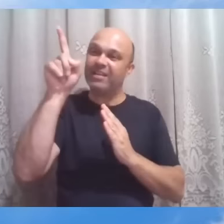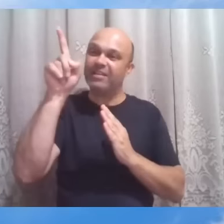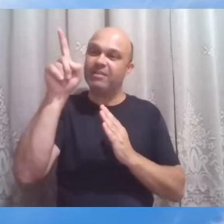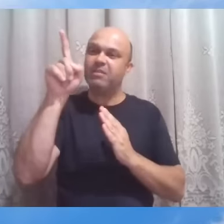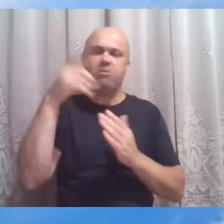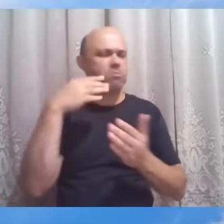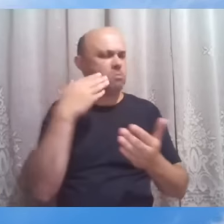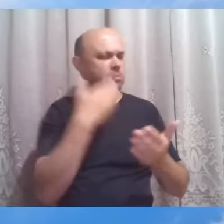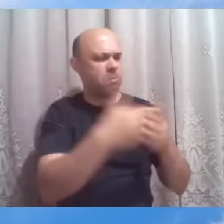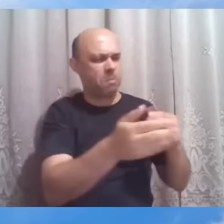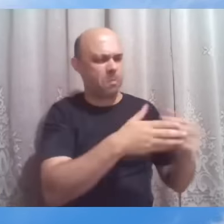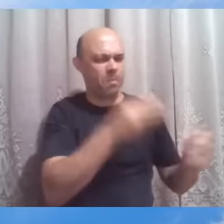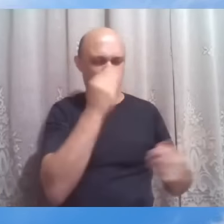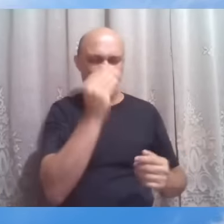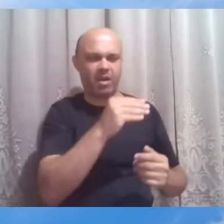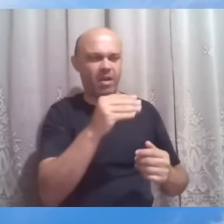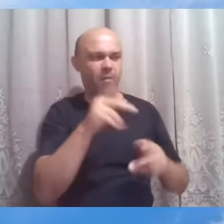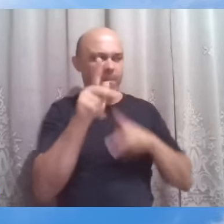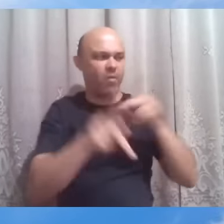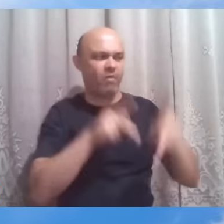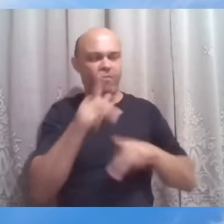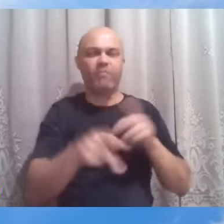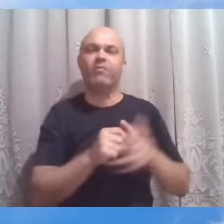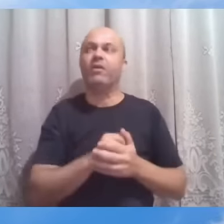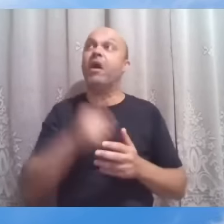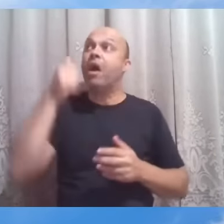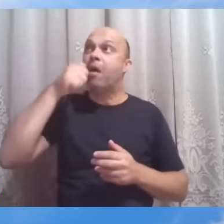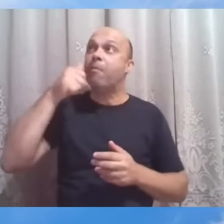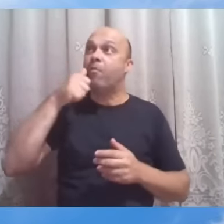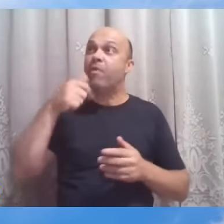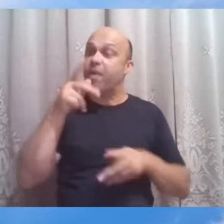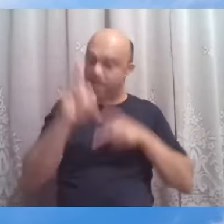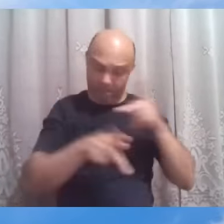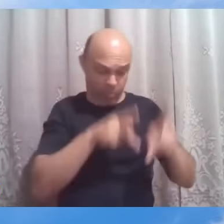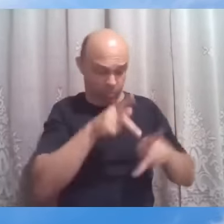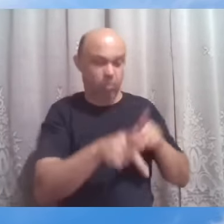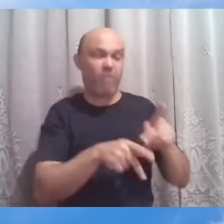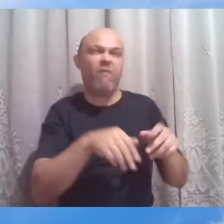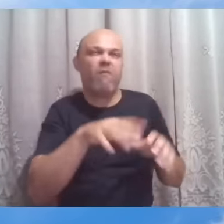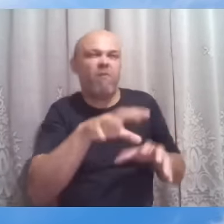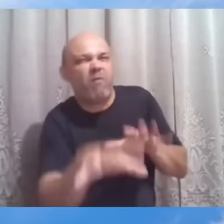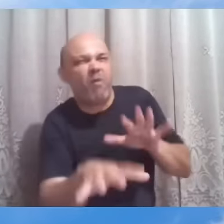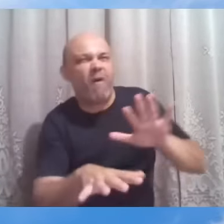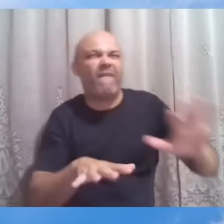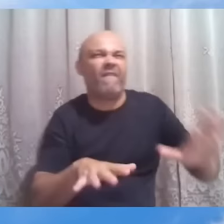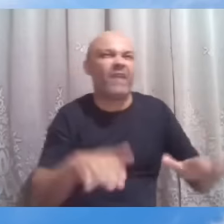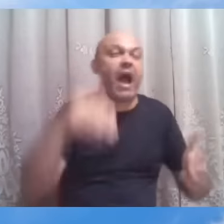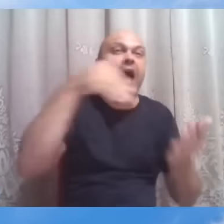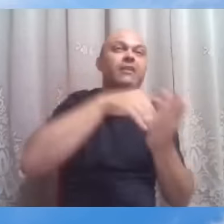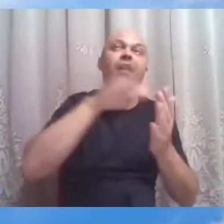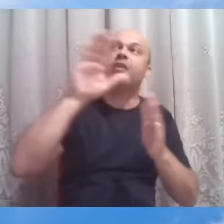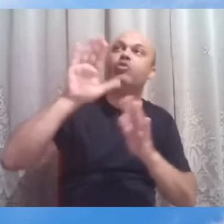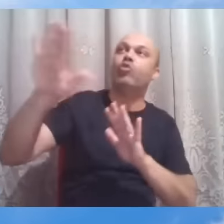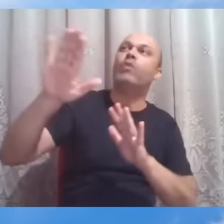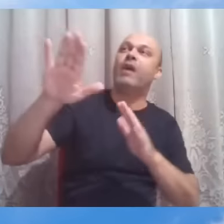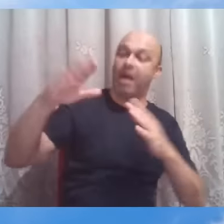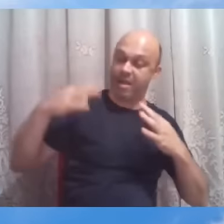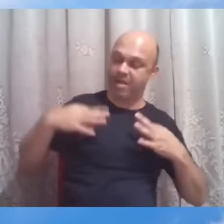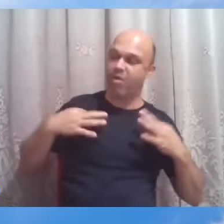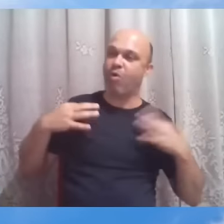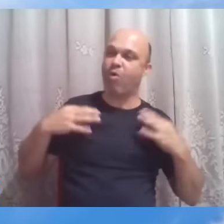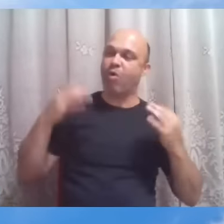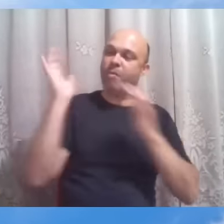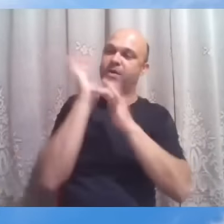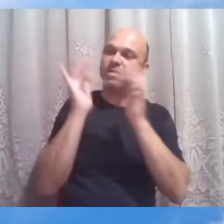Então, a mulher hemorroíça entra no meio do povo, vai se arrastando ali até tocar na túnica de Jesus. E o mestre espremido por